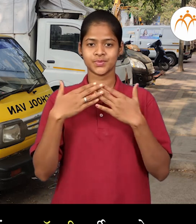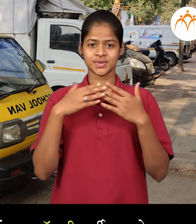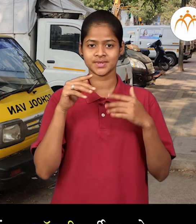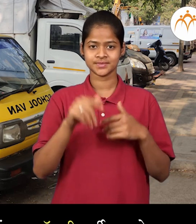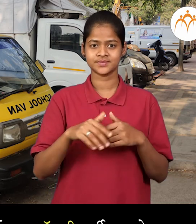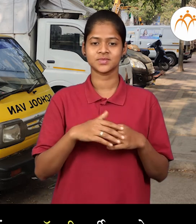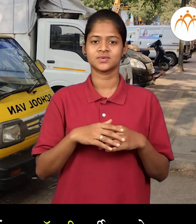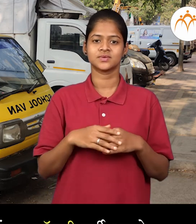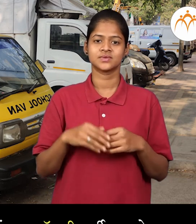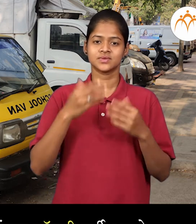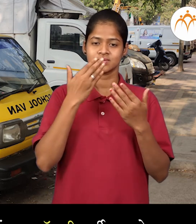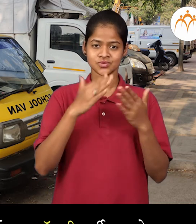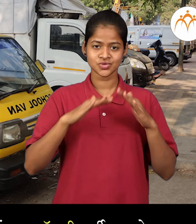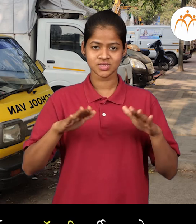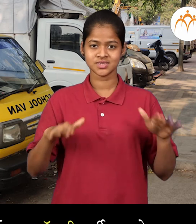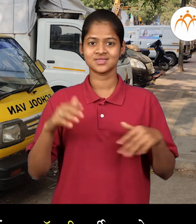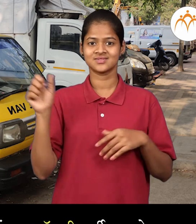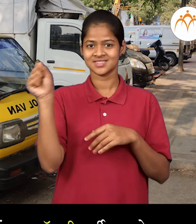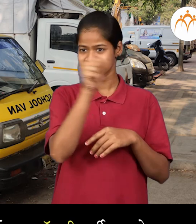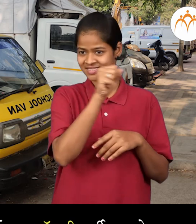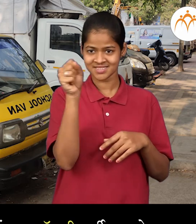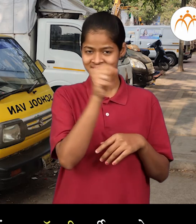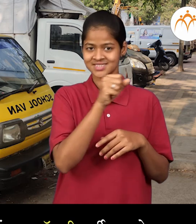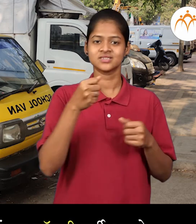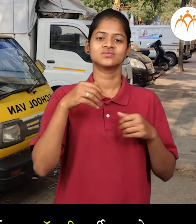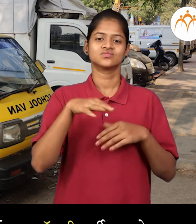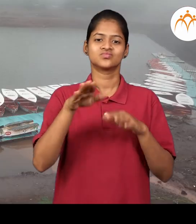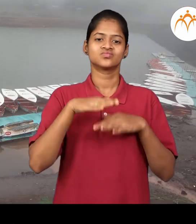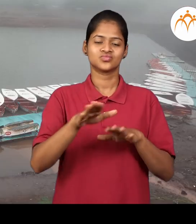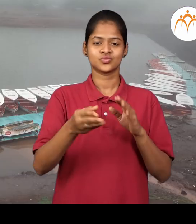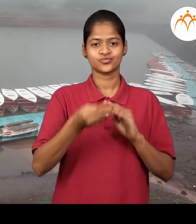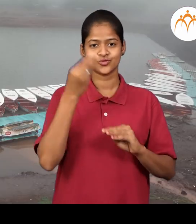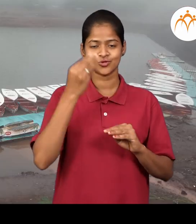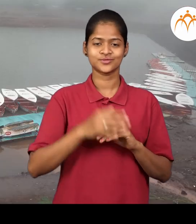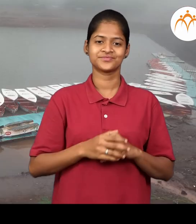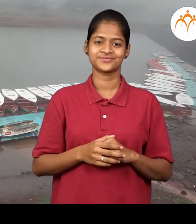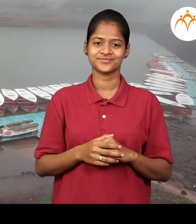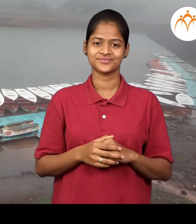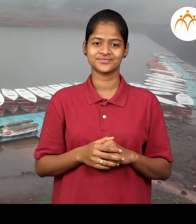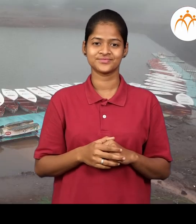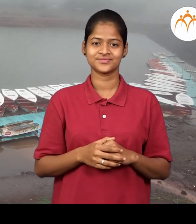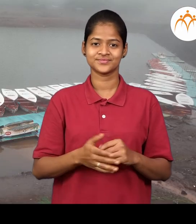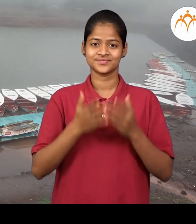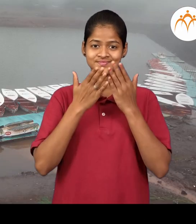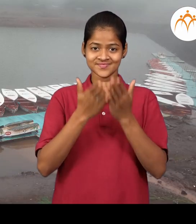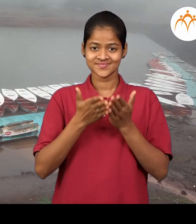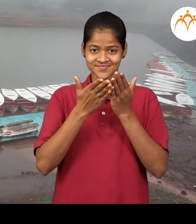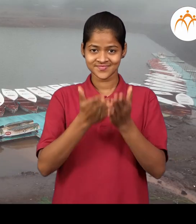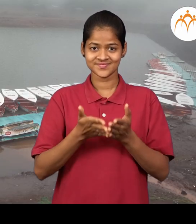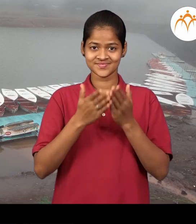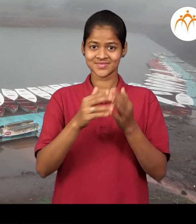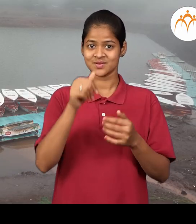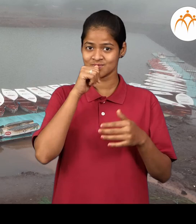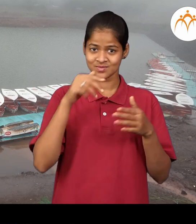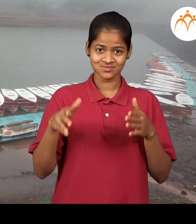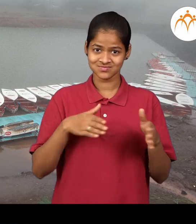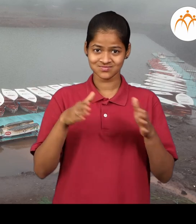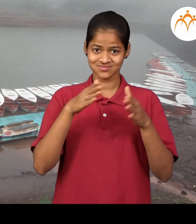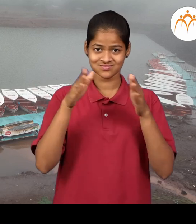भैनची गरदी अस्ते होडी नाव नदीत